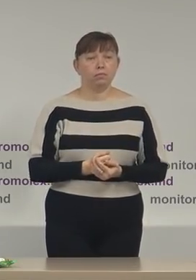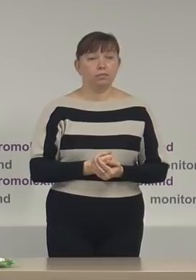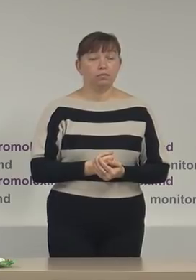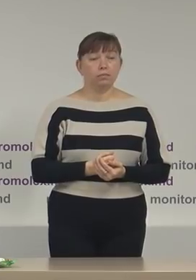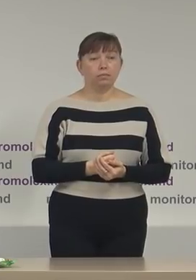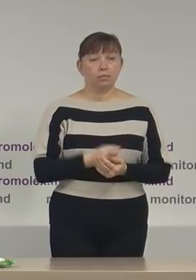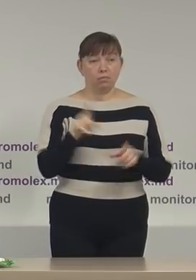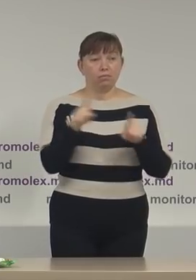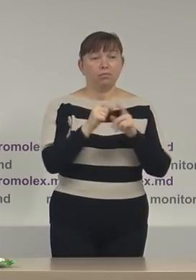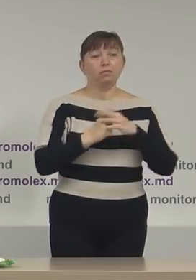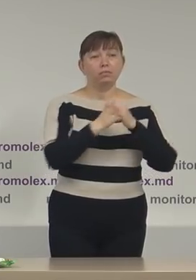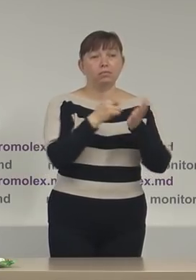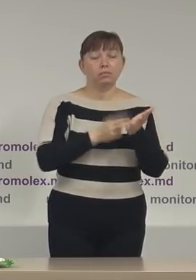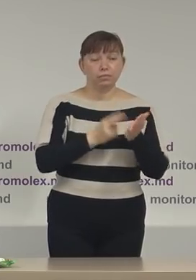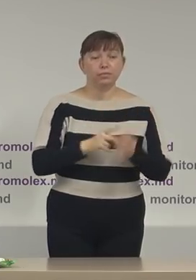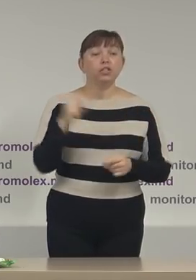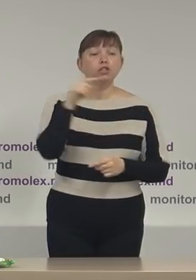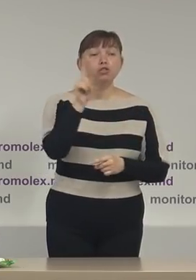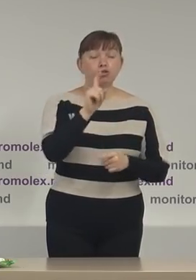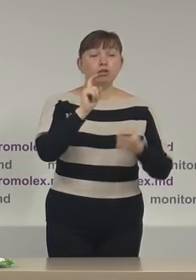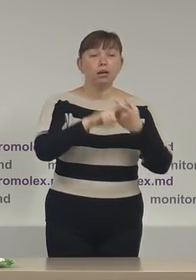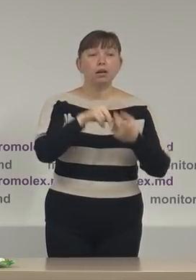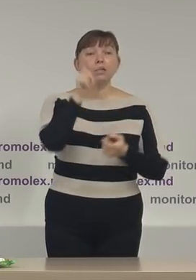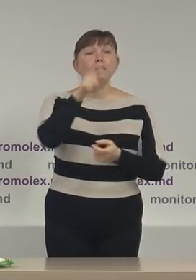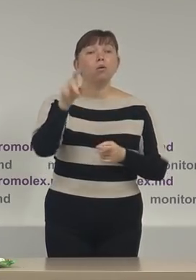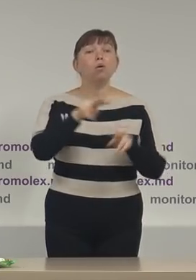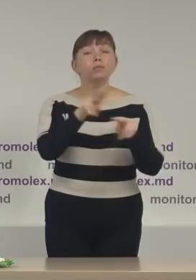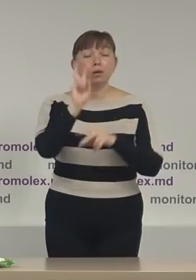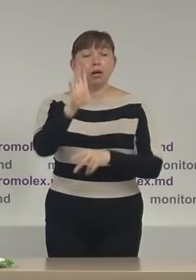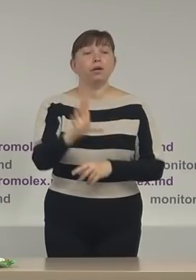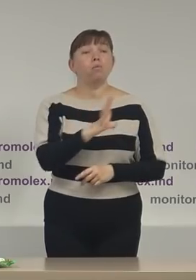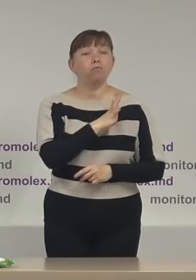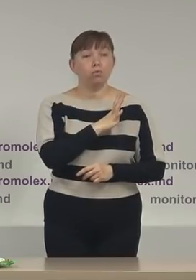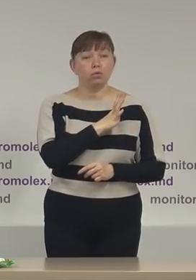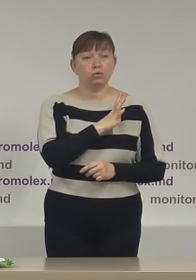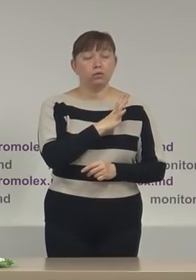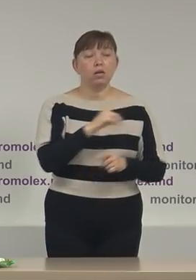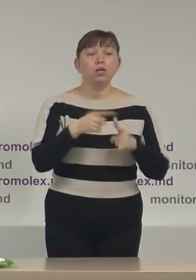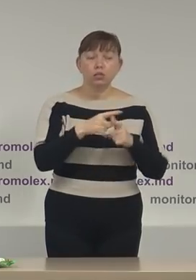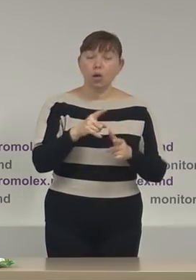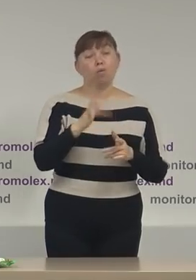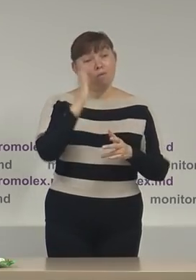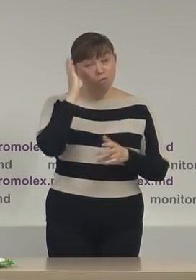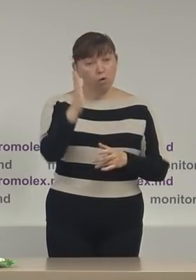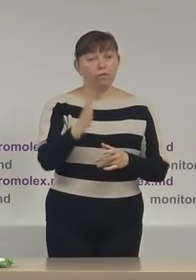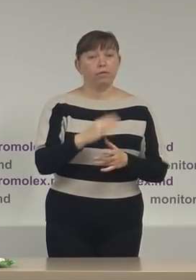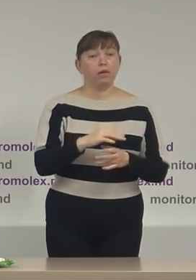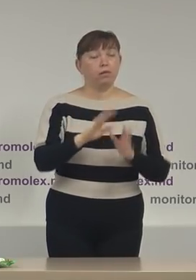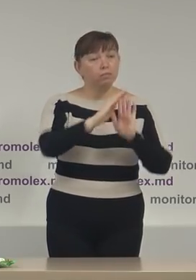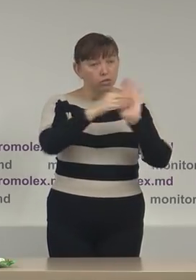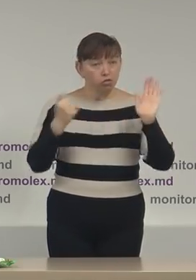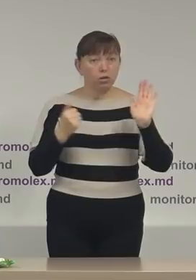în ceea ce privește observatorii care au fost sau vor fi citați